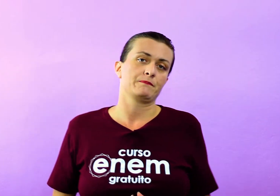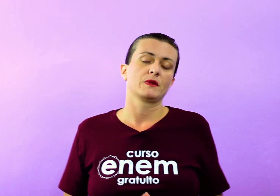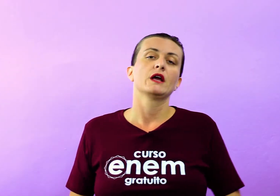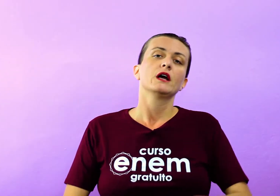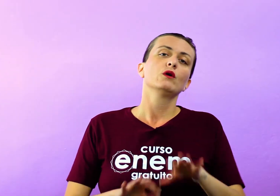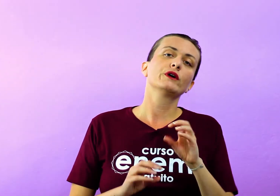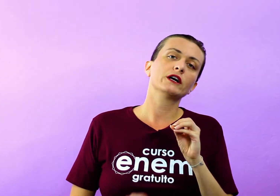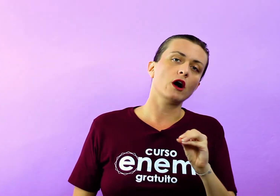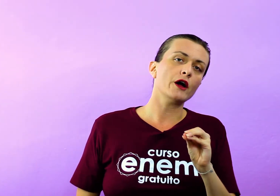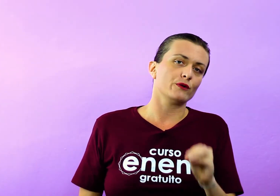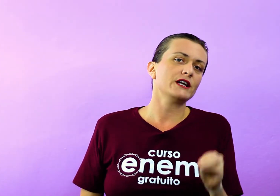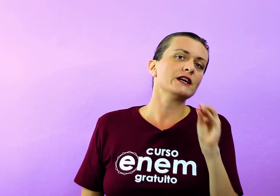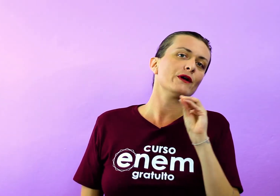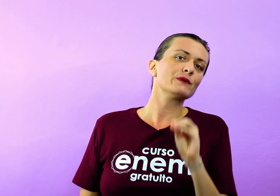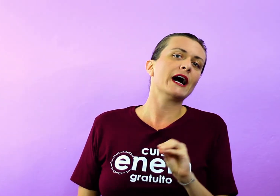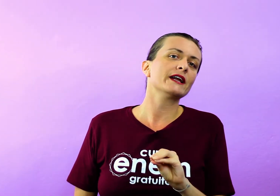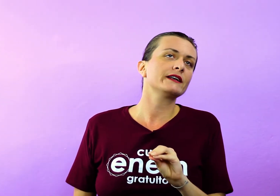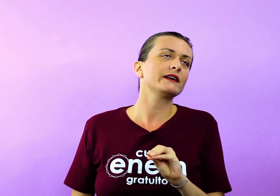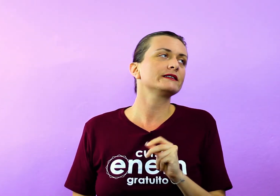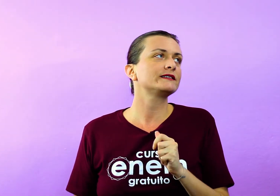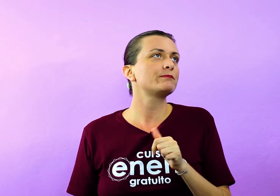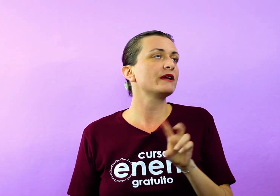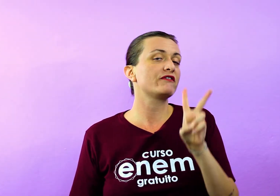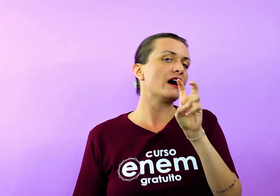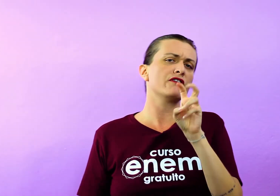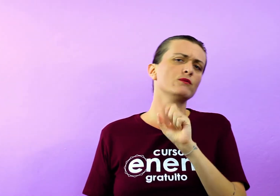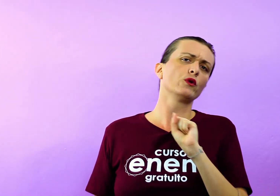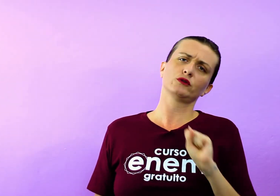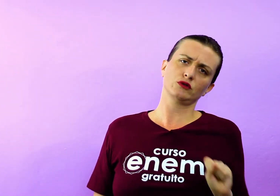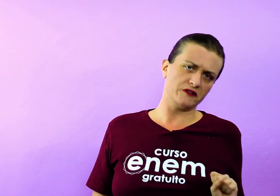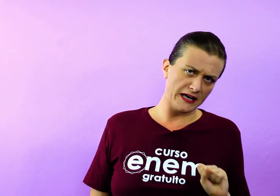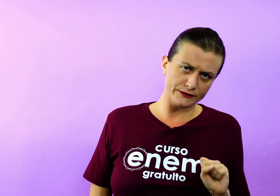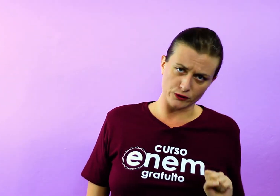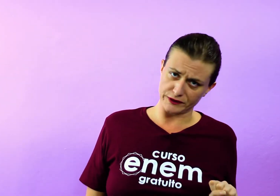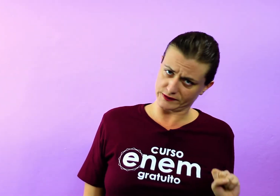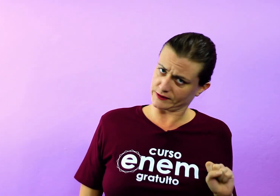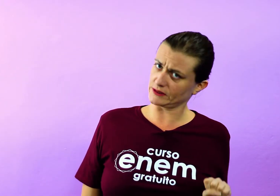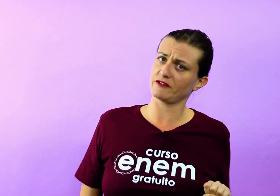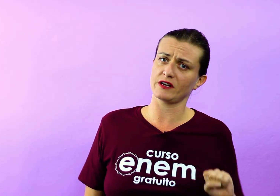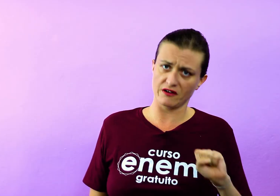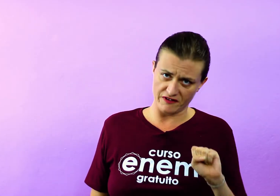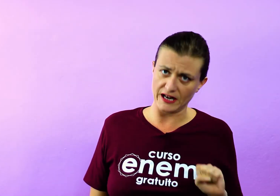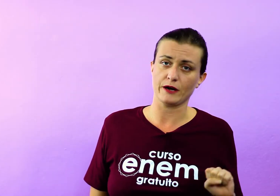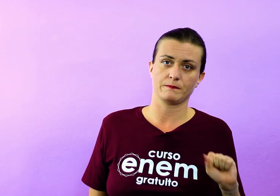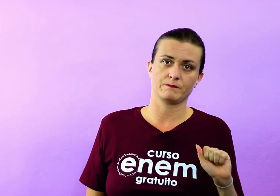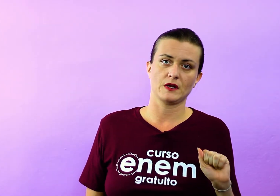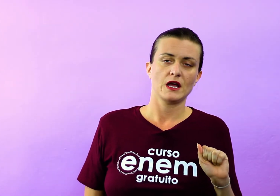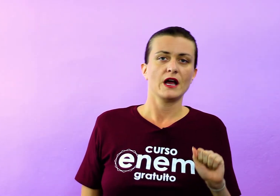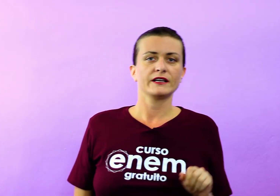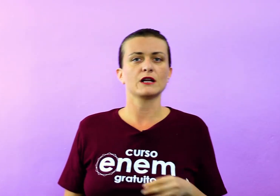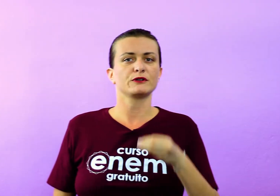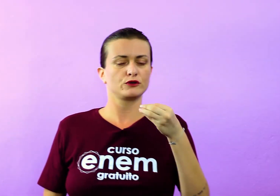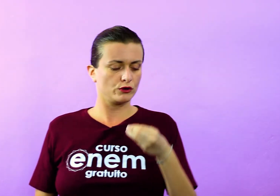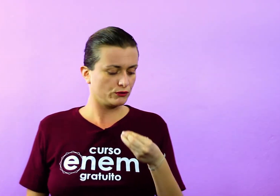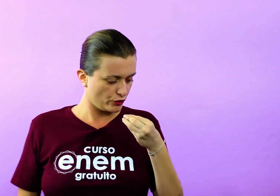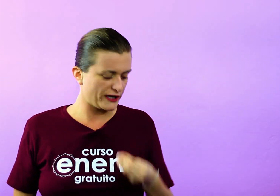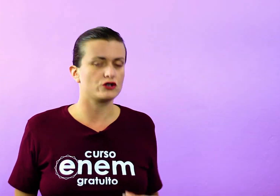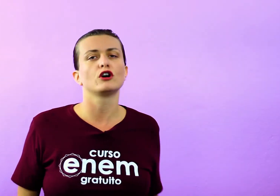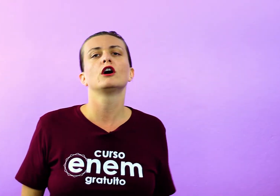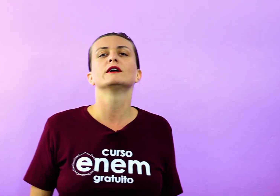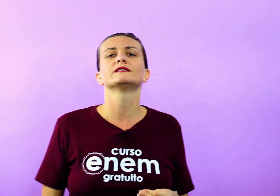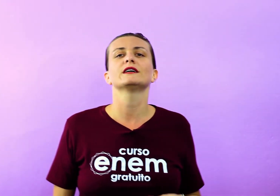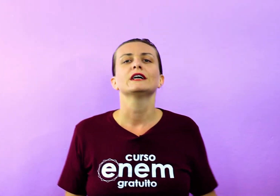Vamos lá. O Gregório, ele não era um cara que se privava muito de falar as coisas que deveria falar. Aquela pessoa